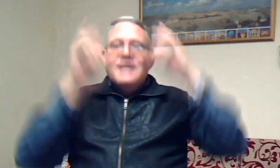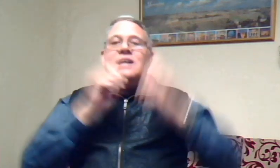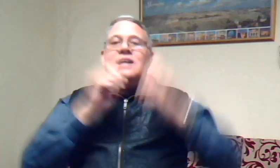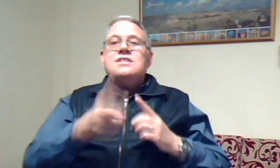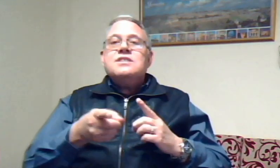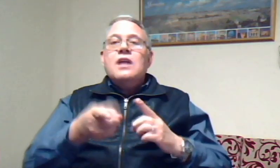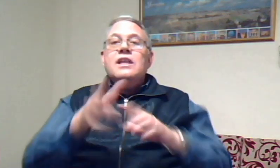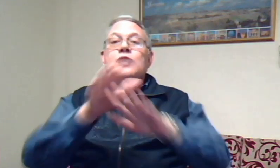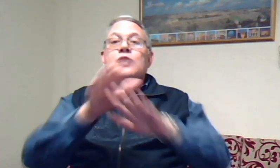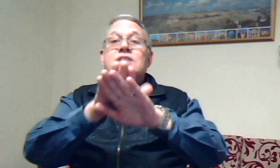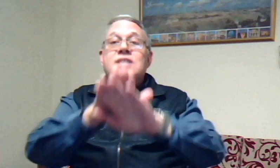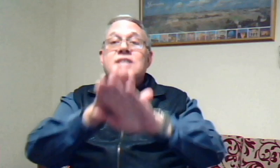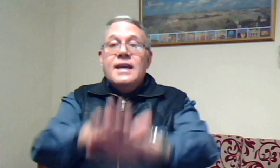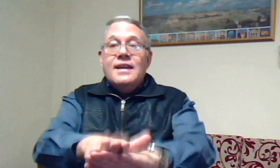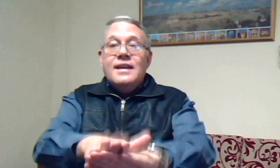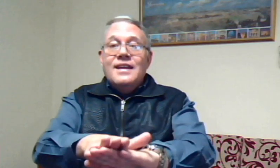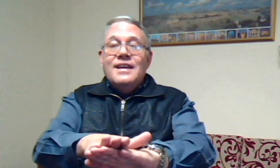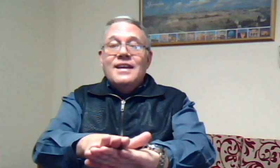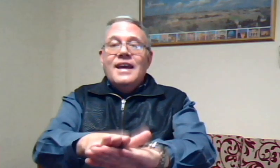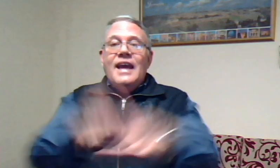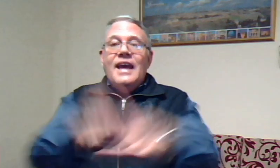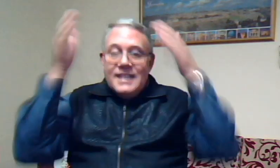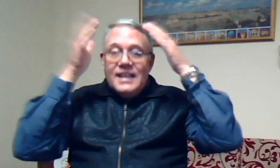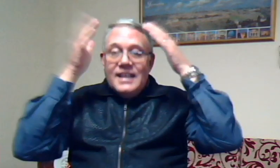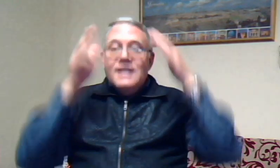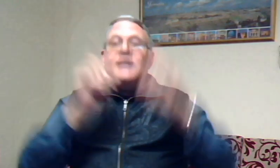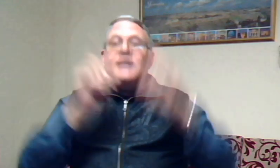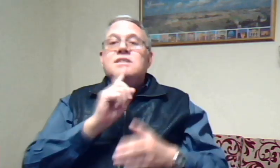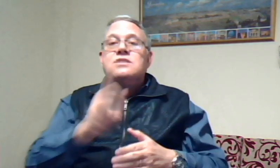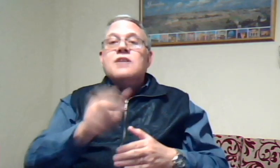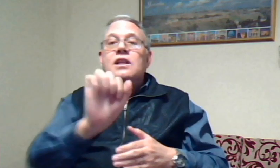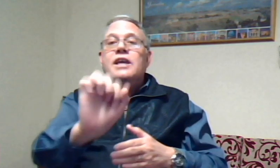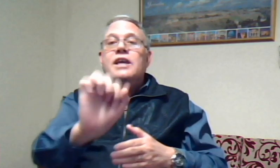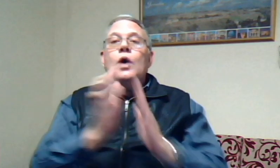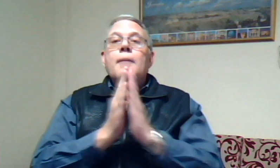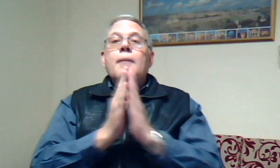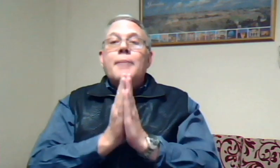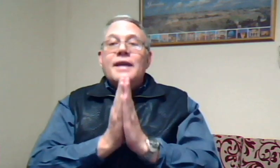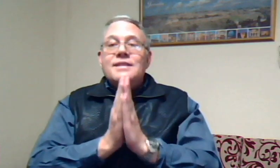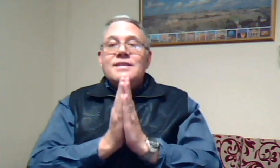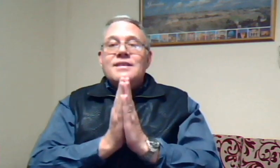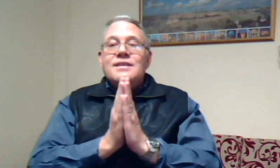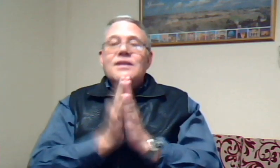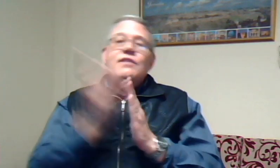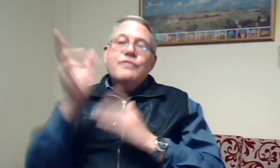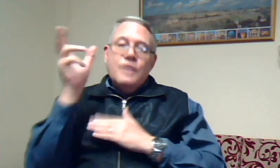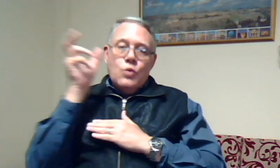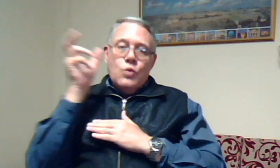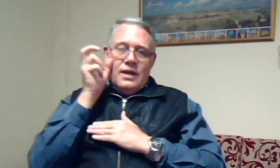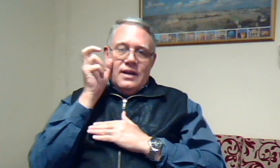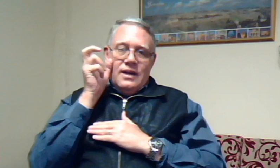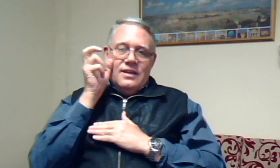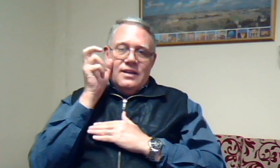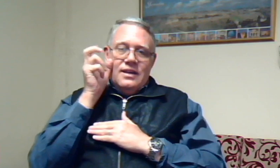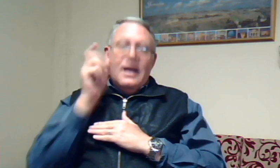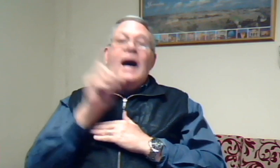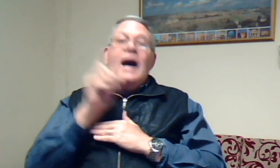sal jou sê en die Heere sal jou gebed verhoor. Hy